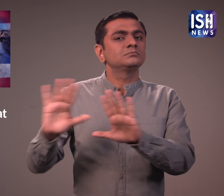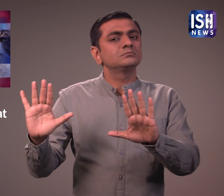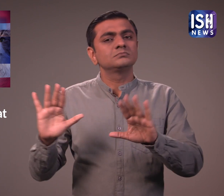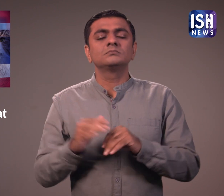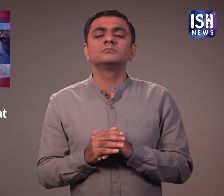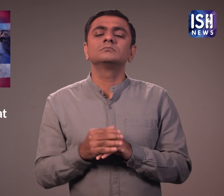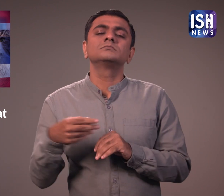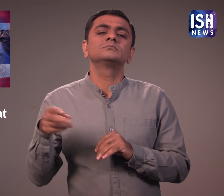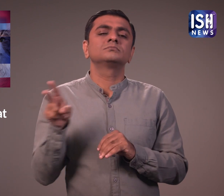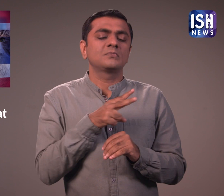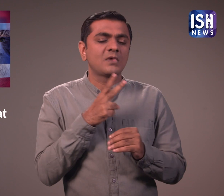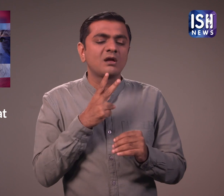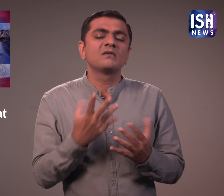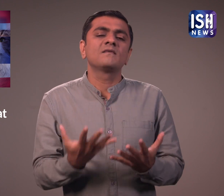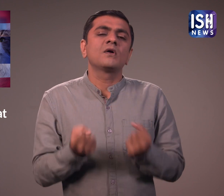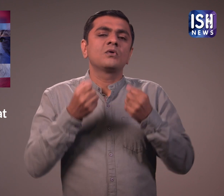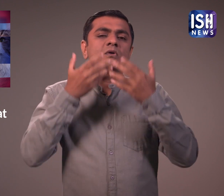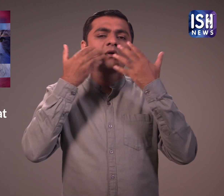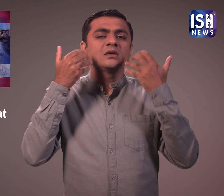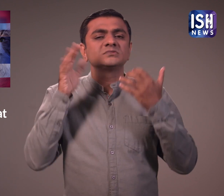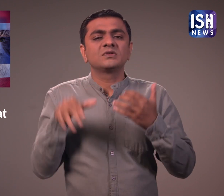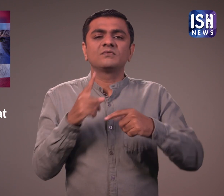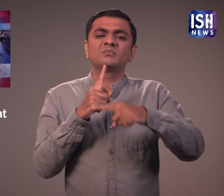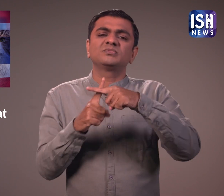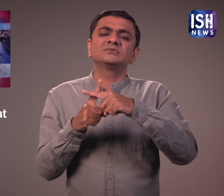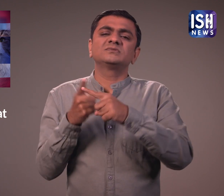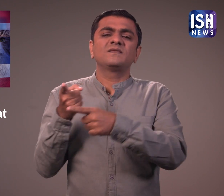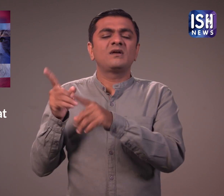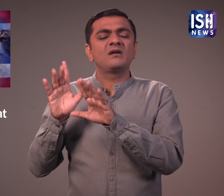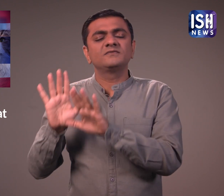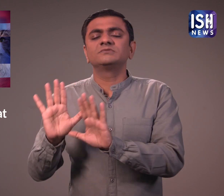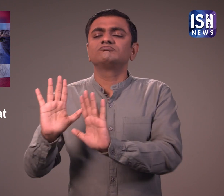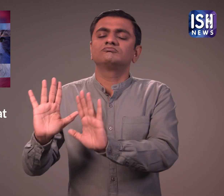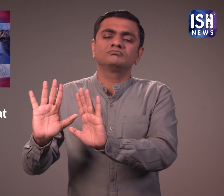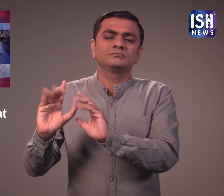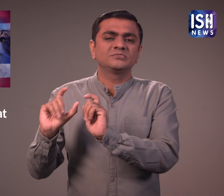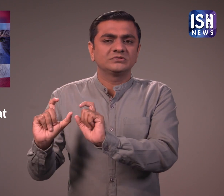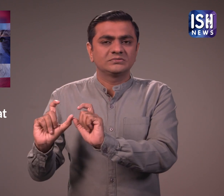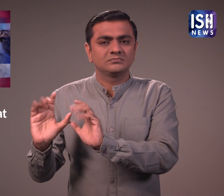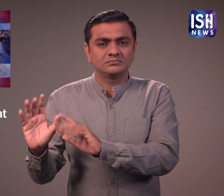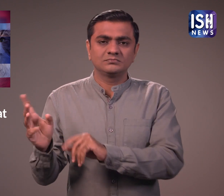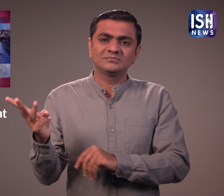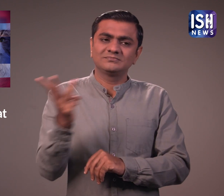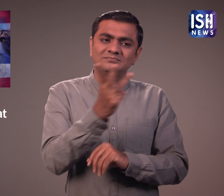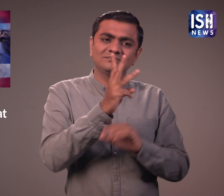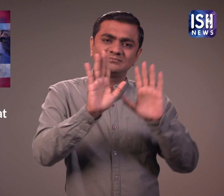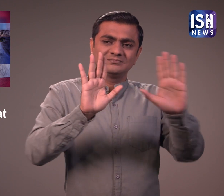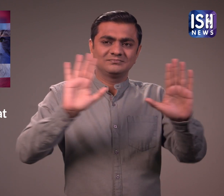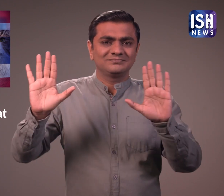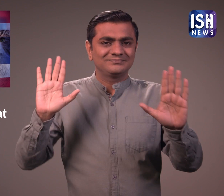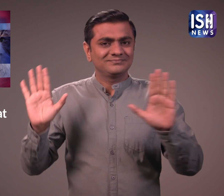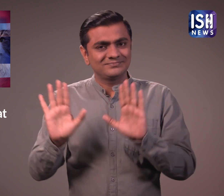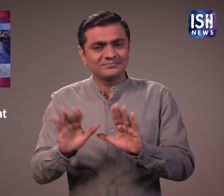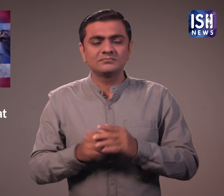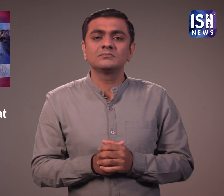थे। बिल्ली को भी कोरोना हुआ था। और परिवार के बाकिस अदस्यों की तरह आईसोलेशन में थी।